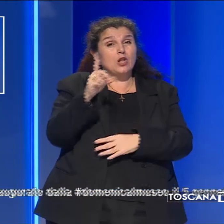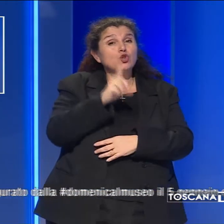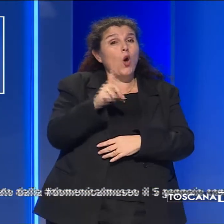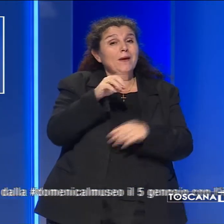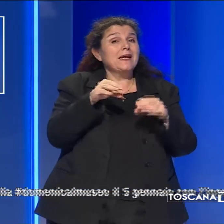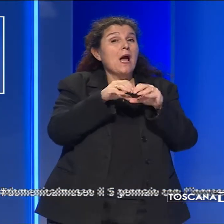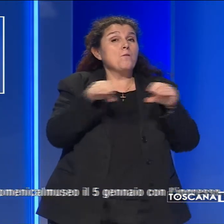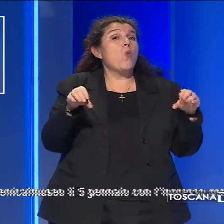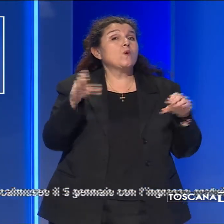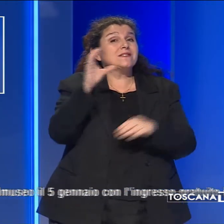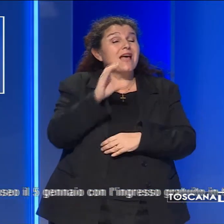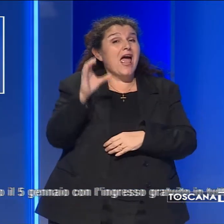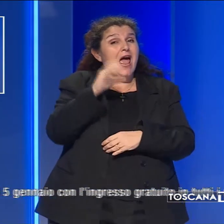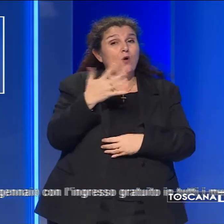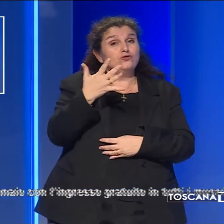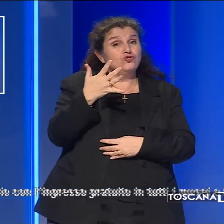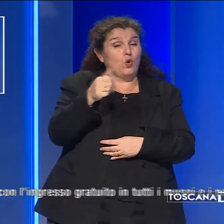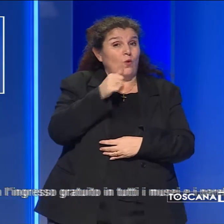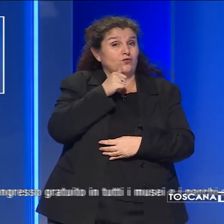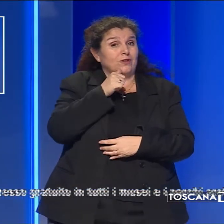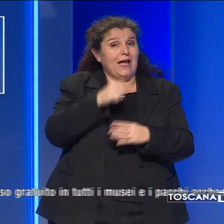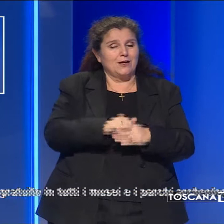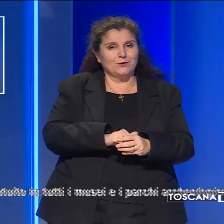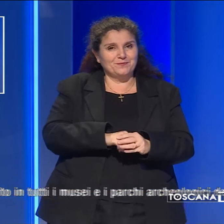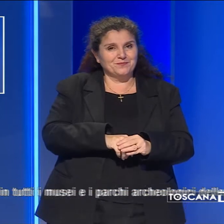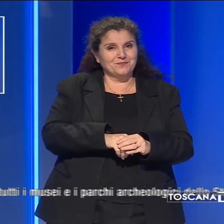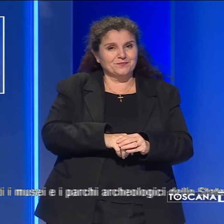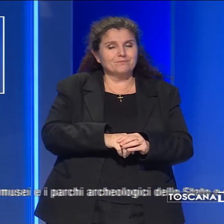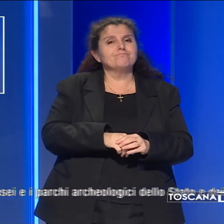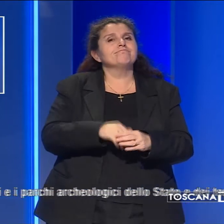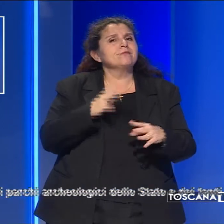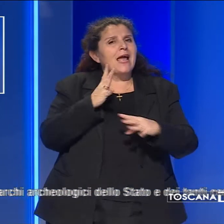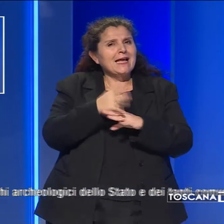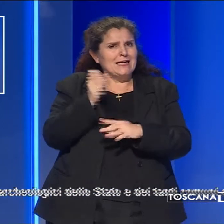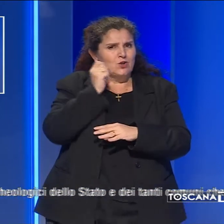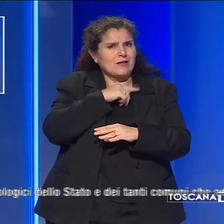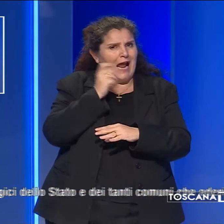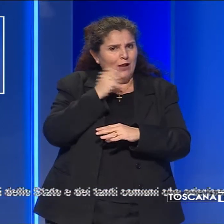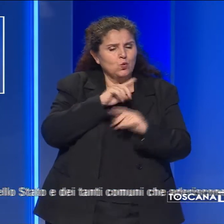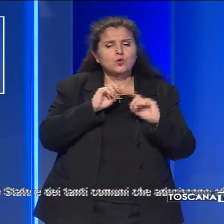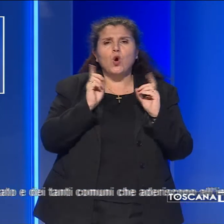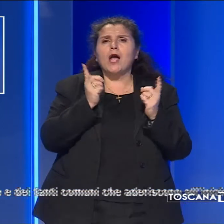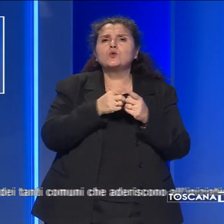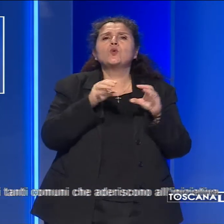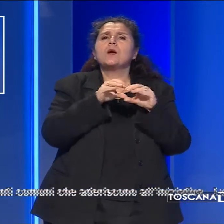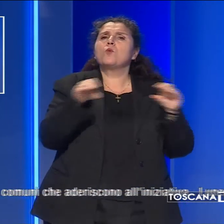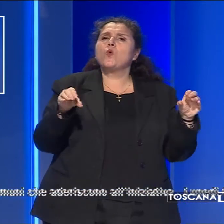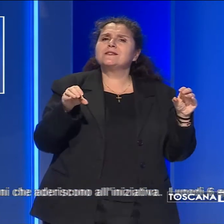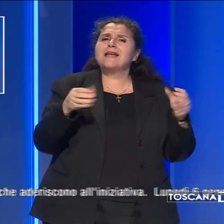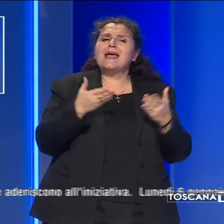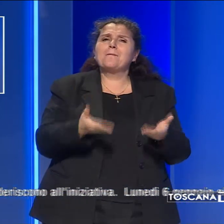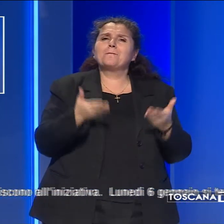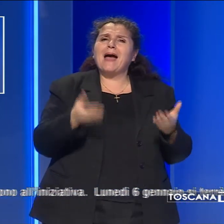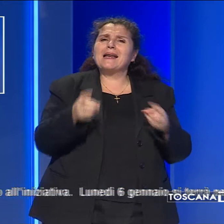Museo, il 5 gennaio, con l'ingresso gratuito in tutti i musei e i parchi